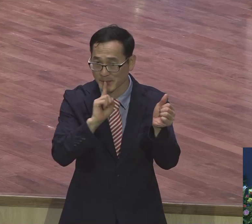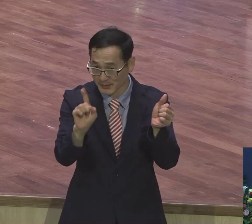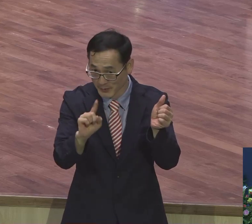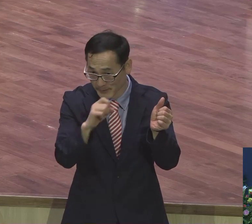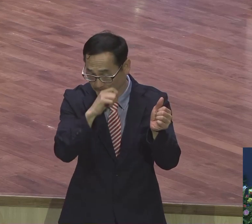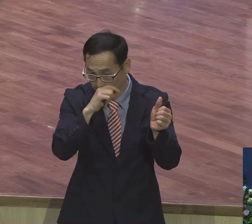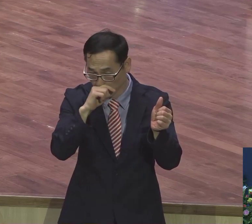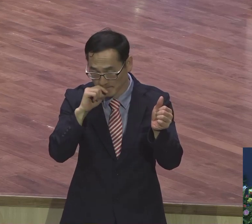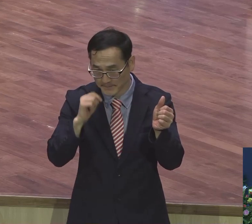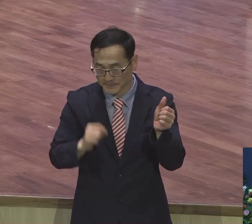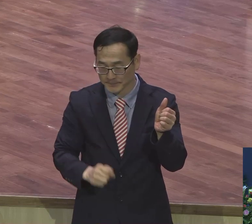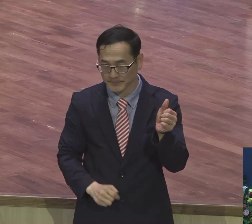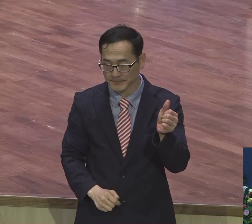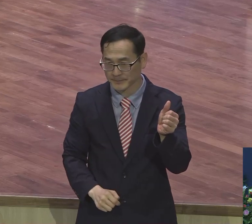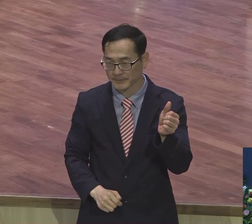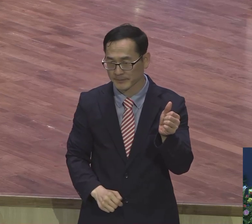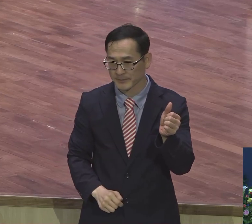말했습니다.